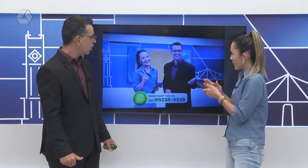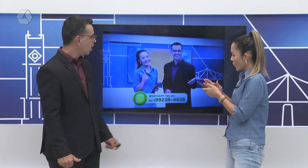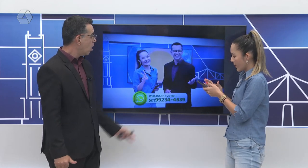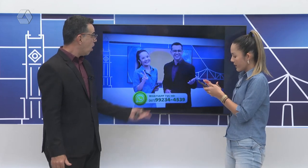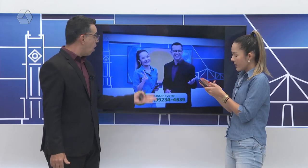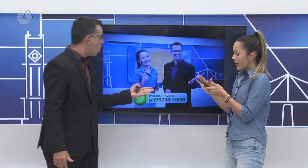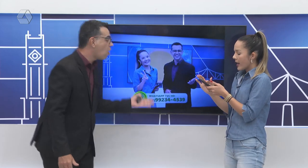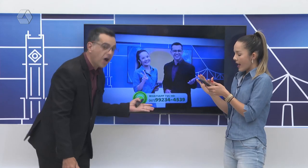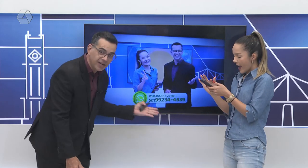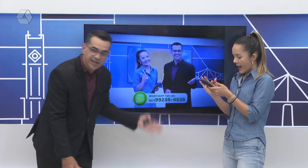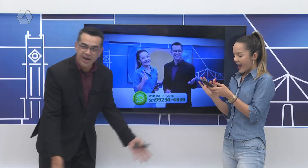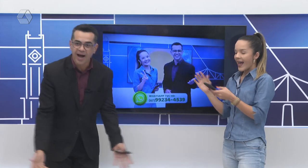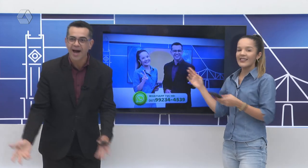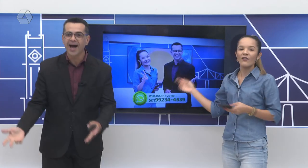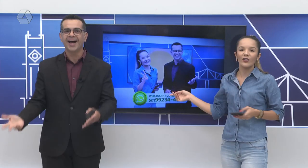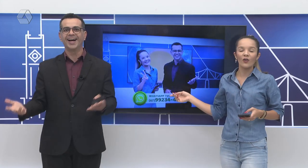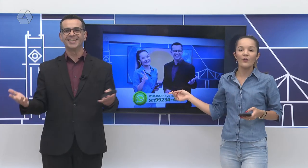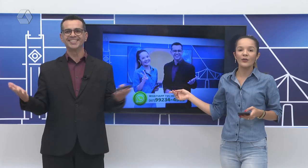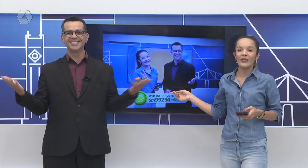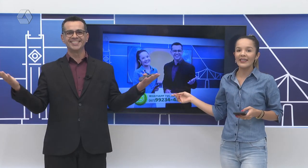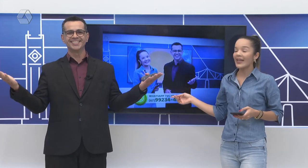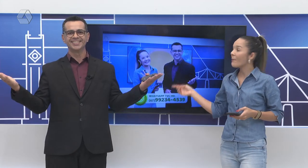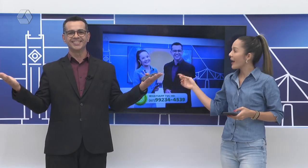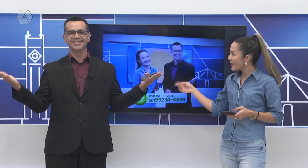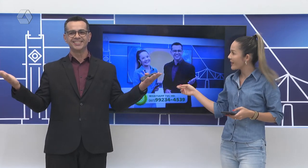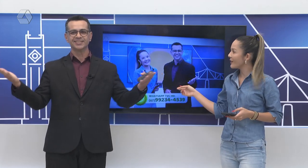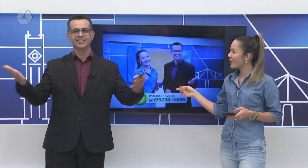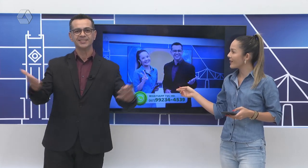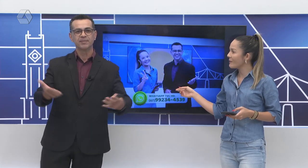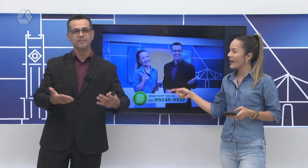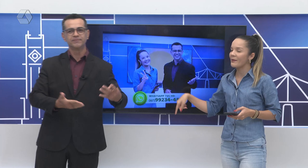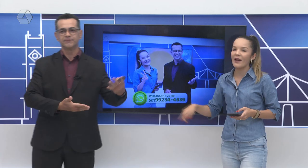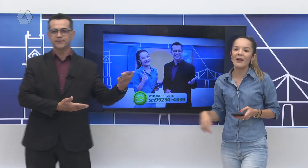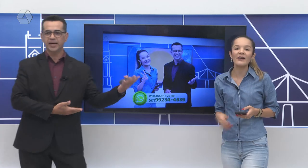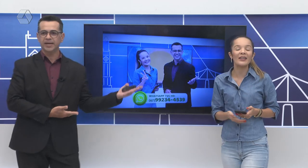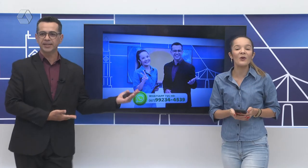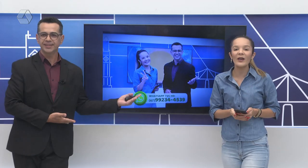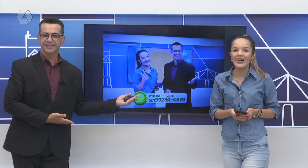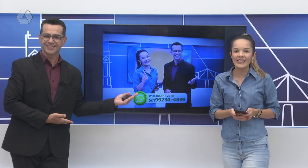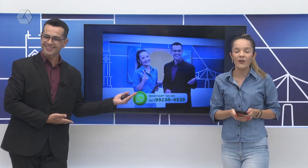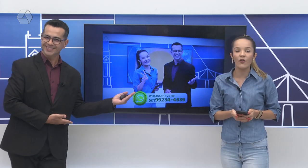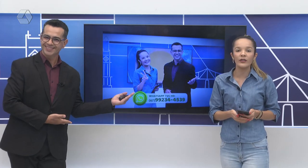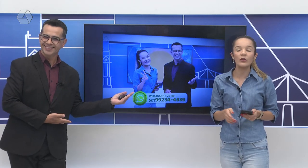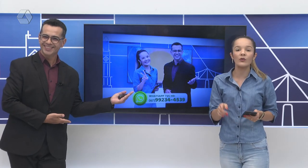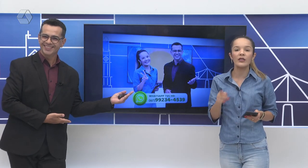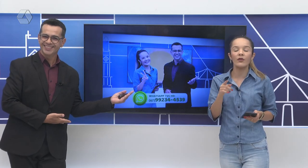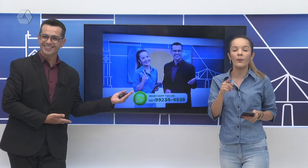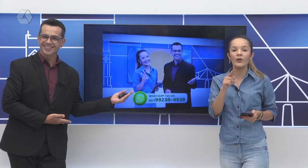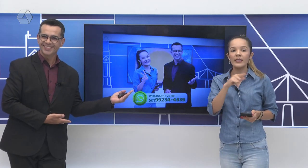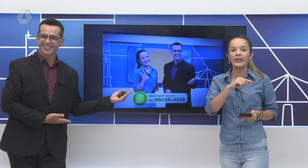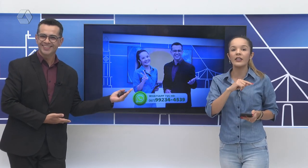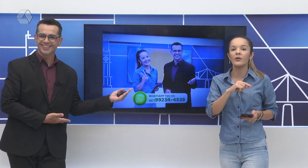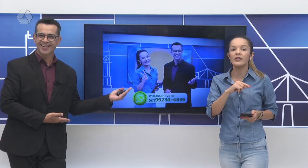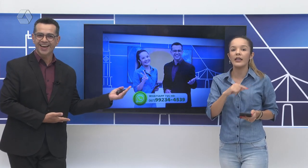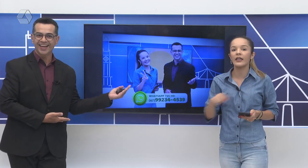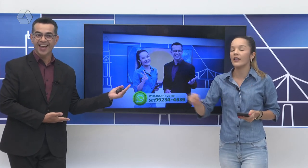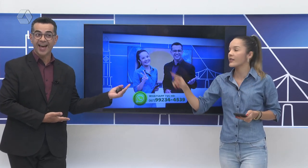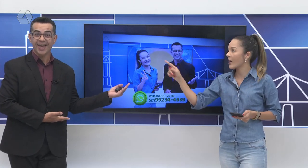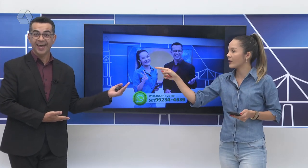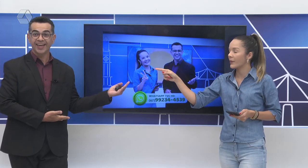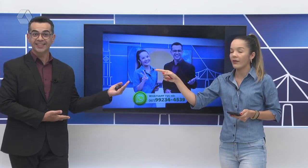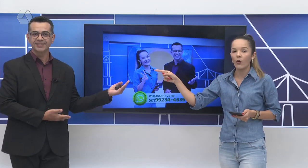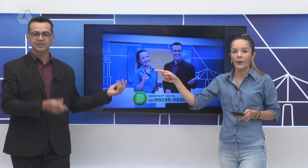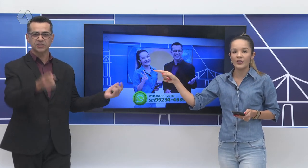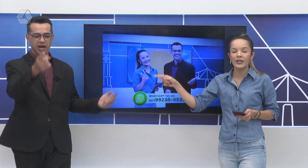Só mais uma. Olha! Essa foto ficou muito linda e a Bárbara que mandou também. Bárbara, adorei essa foto, inclusive eu postei lá no meu Instagram,